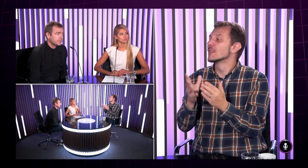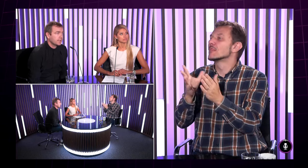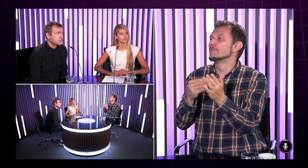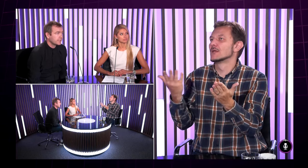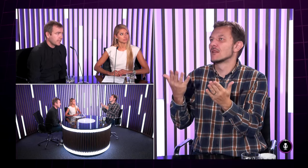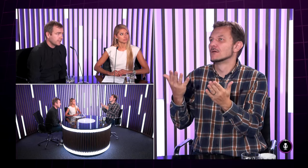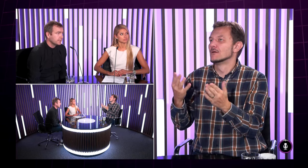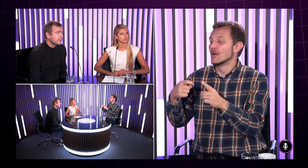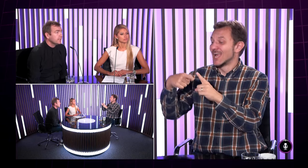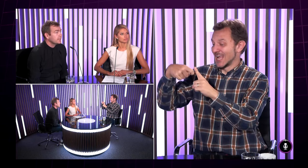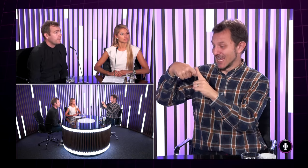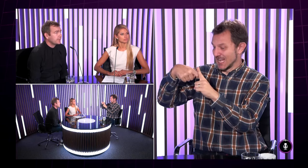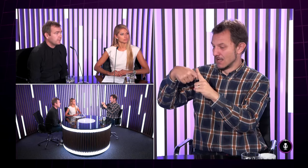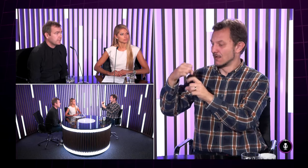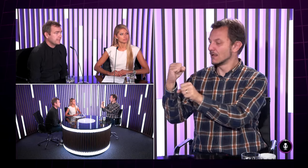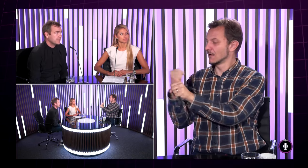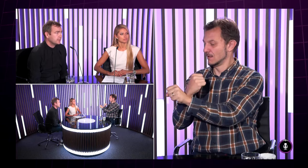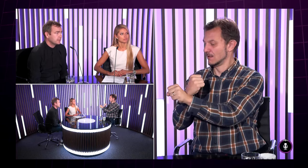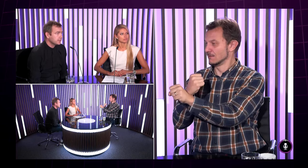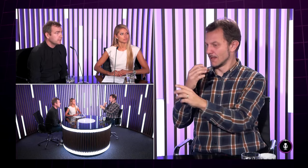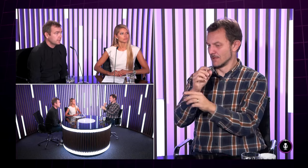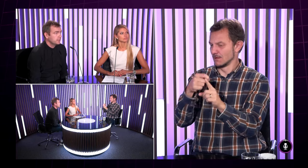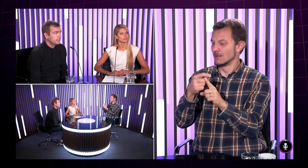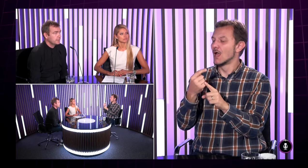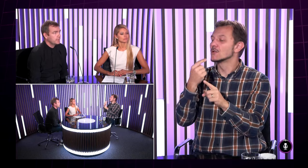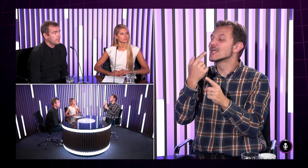schopných tých hlások tak zachytiť. Napríklad pozrime si k,